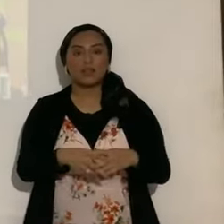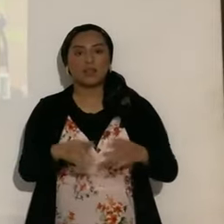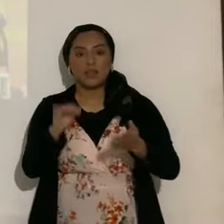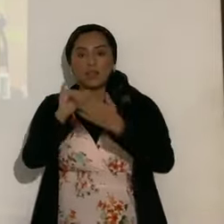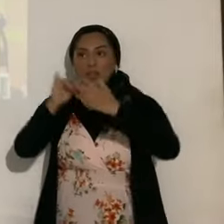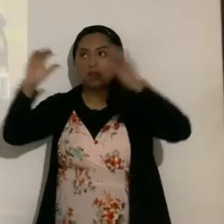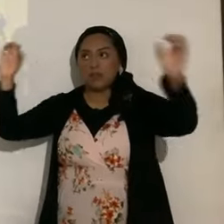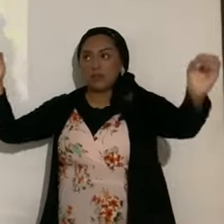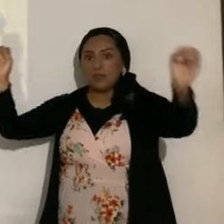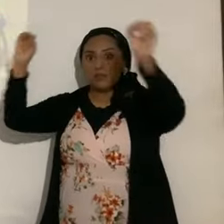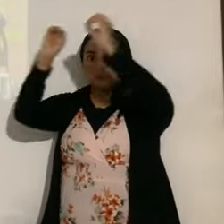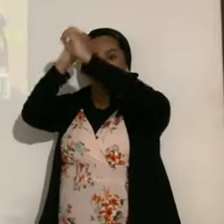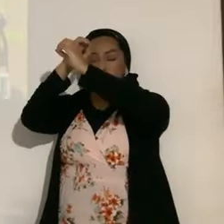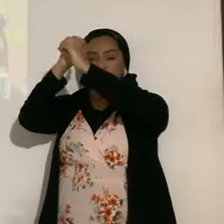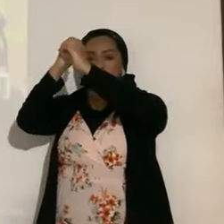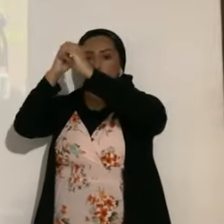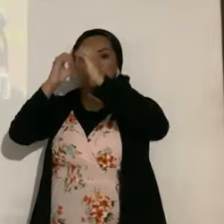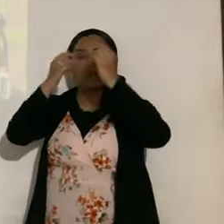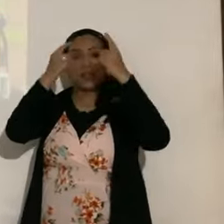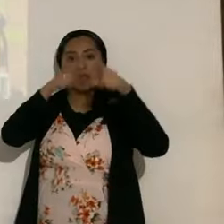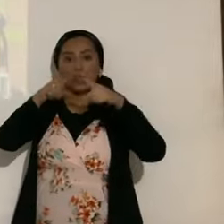híbrido, es un evento poco común,